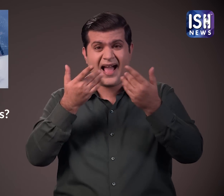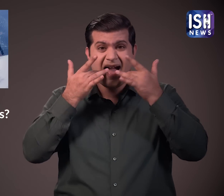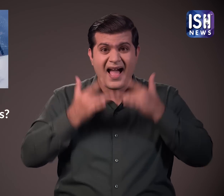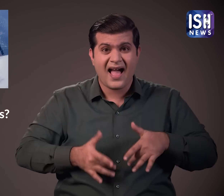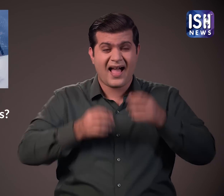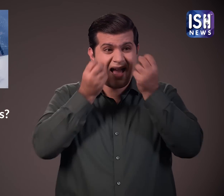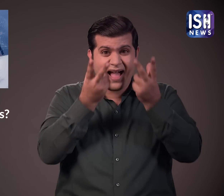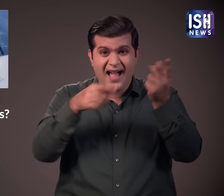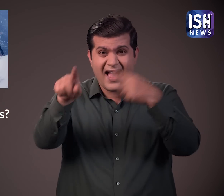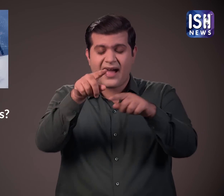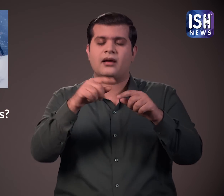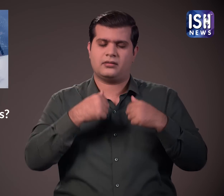और इसे एक साहसिक रूप दे